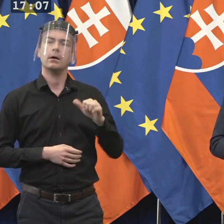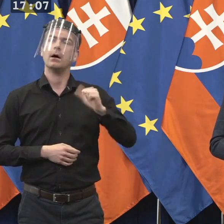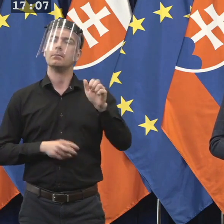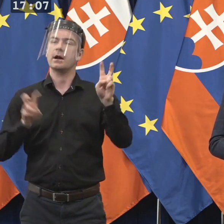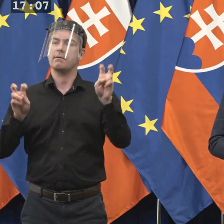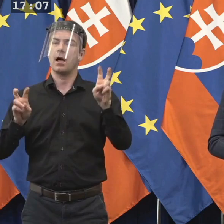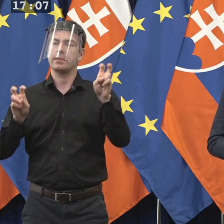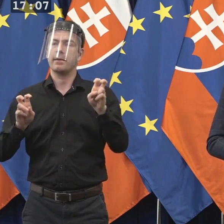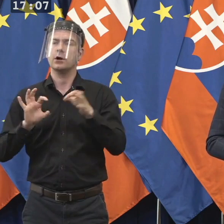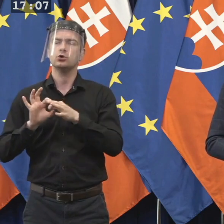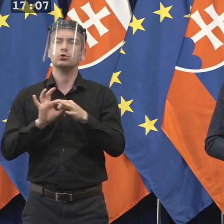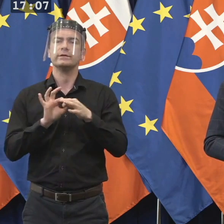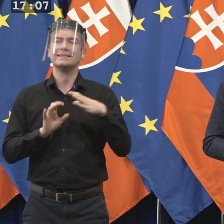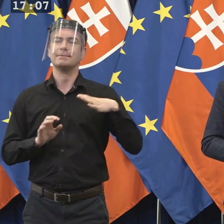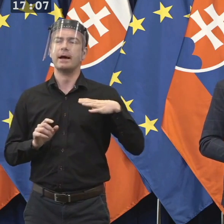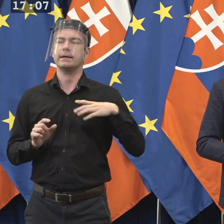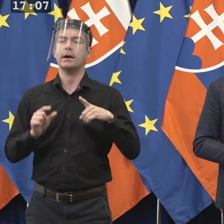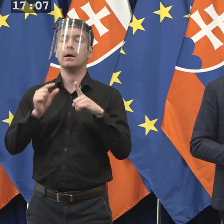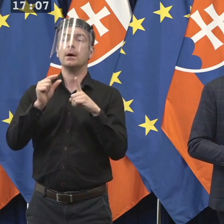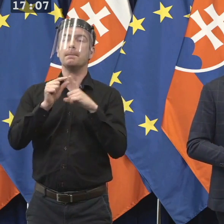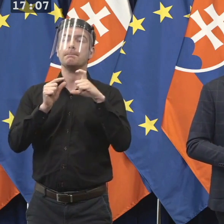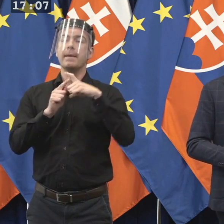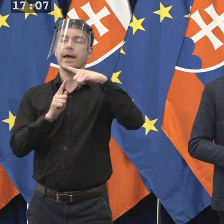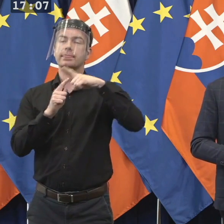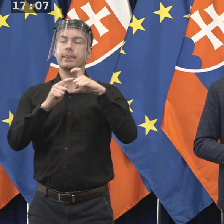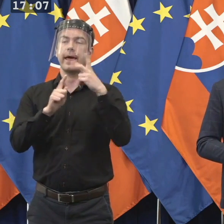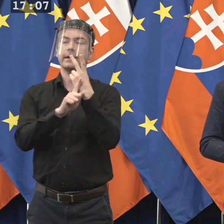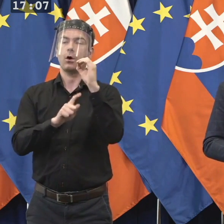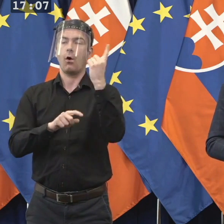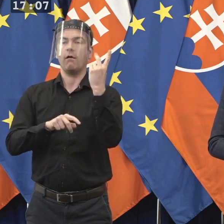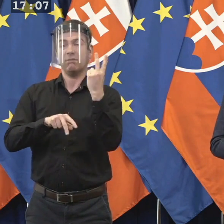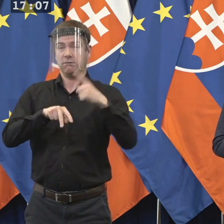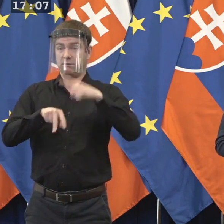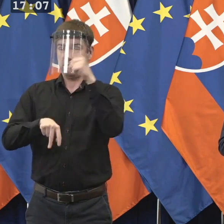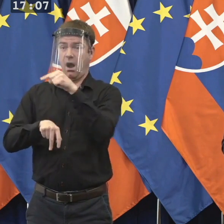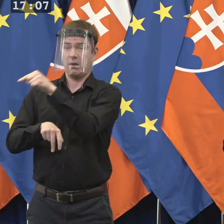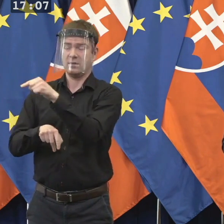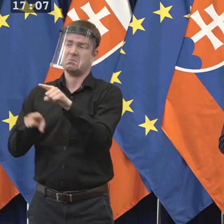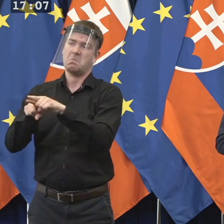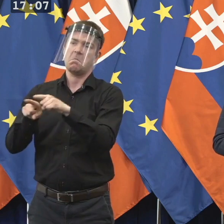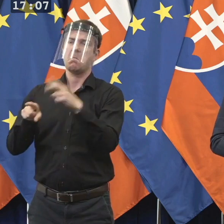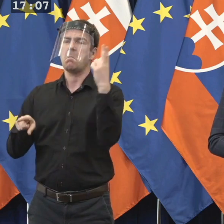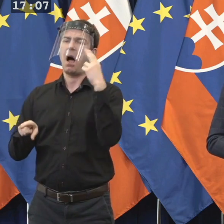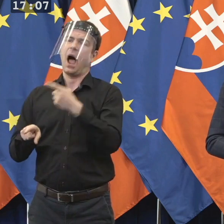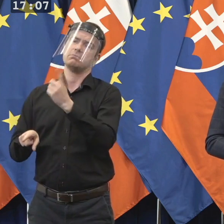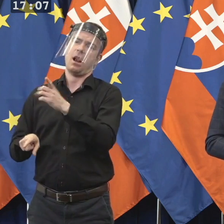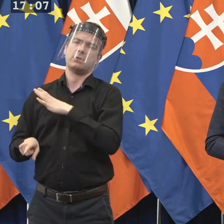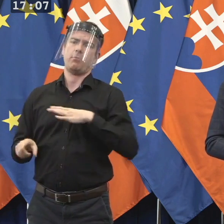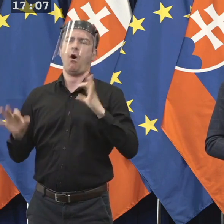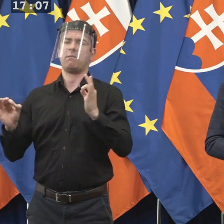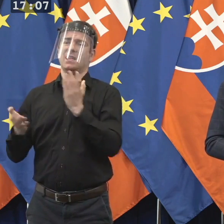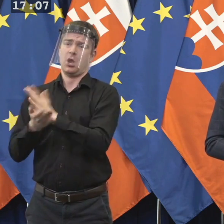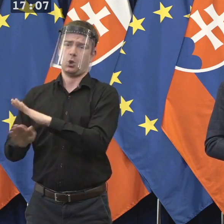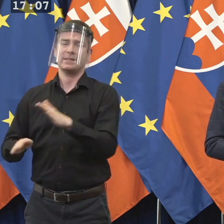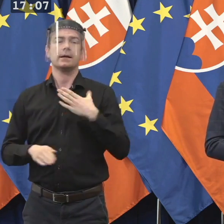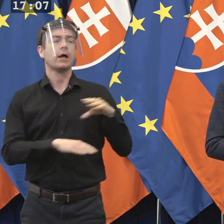týka pani Petejovej, naozaj, ako ste povedali, v maji by skončila tak, či tak. Či očakávate, že príde aj nejaké trestnoprávna do hrať celý tieto kauzy